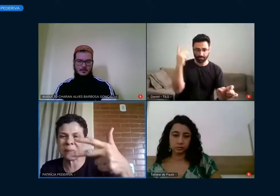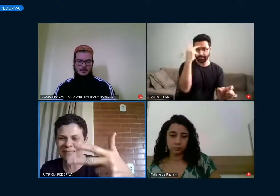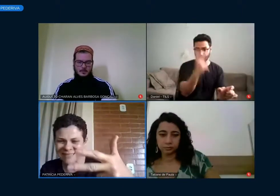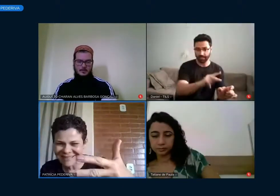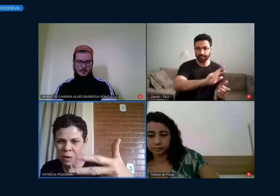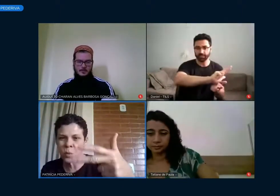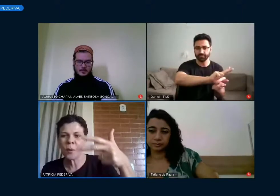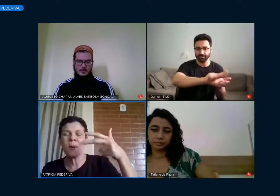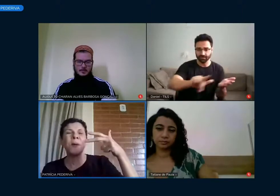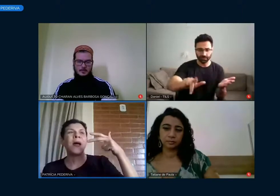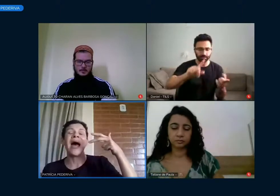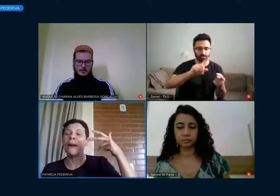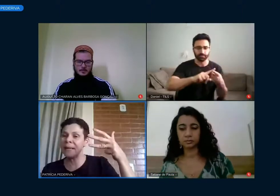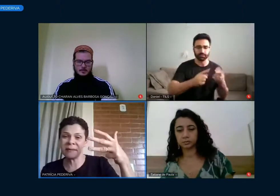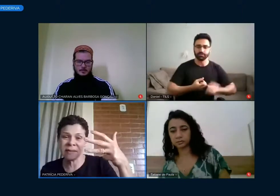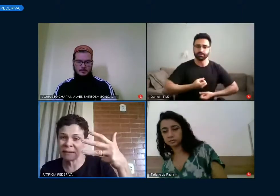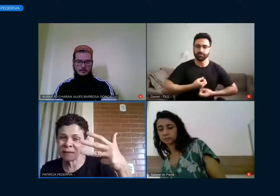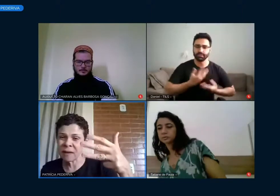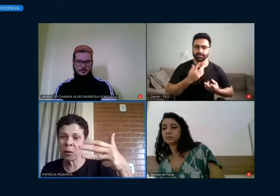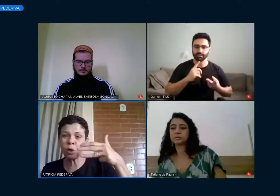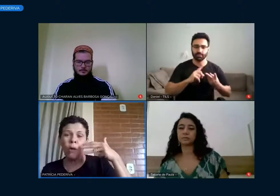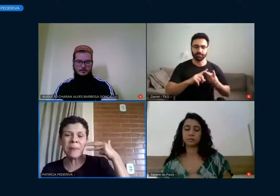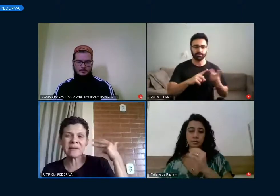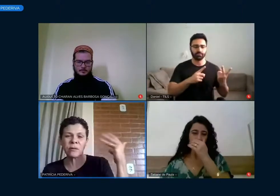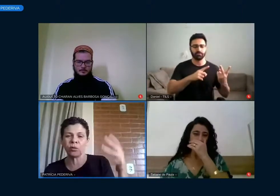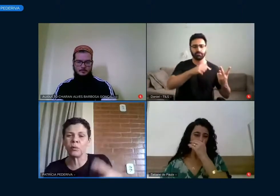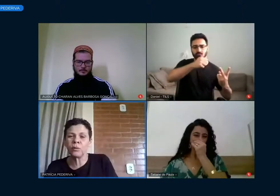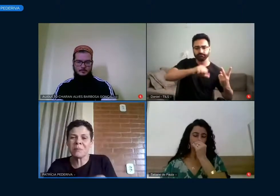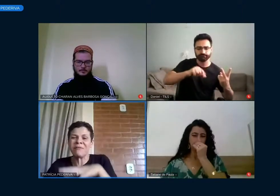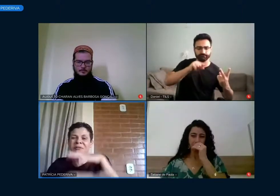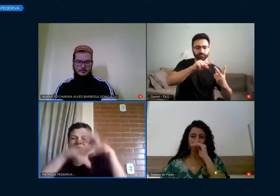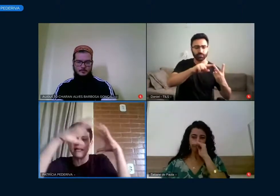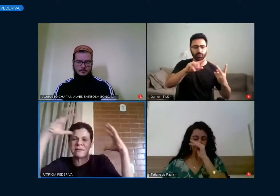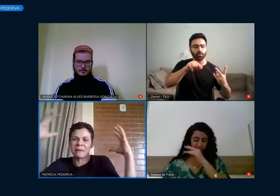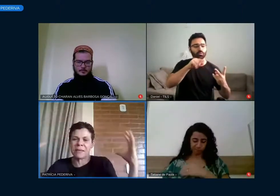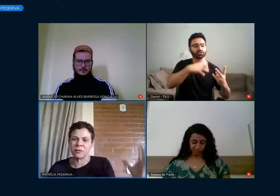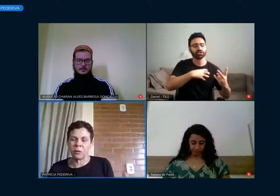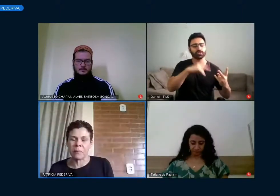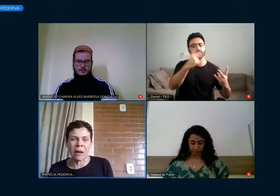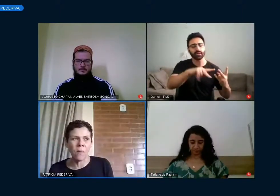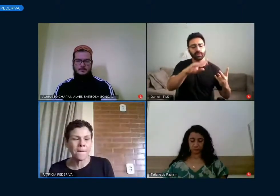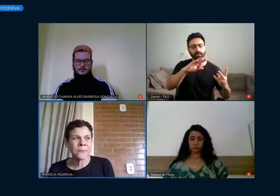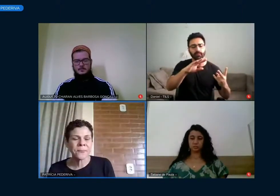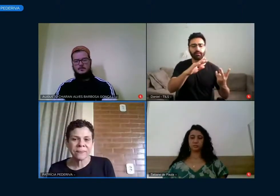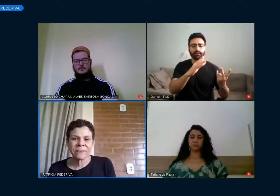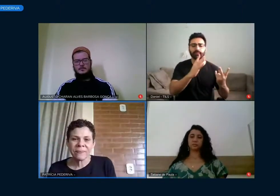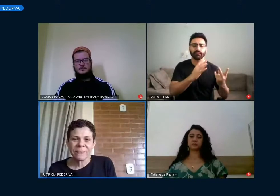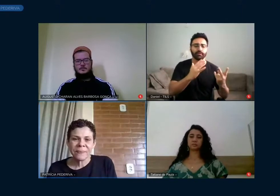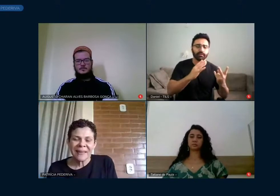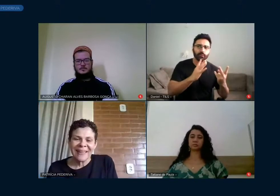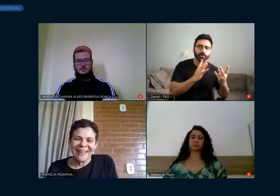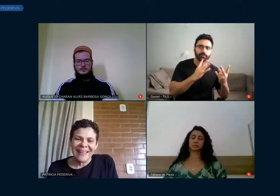criação, expressão, apreciação e compreensão do mundo, uma vivência mais global,